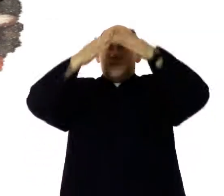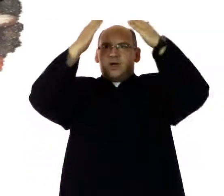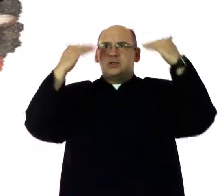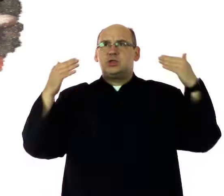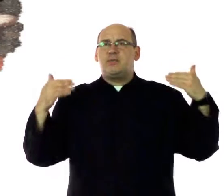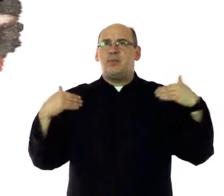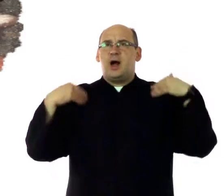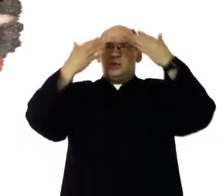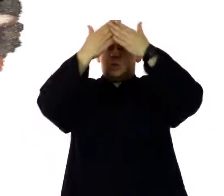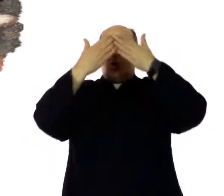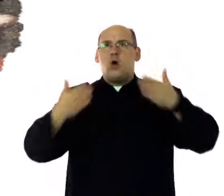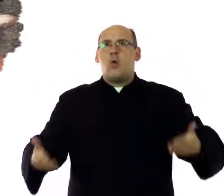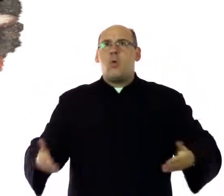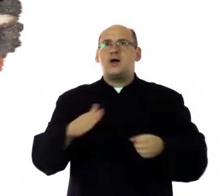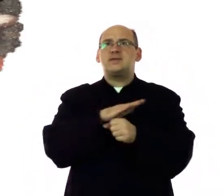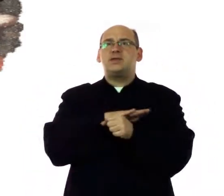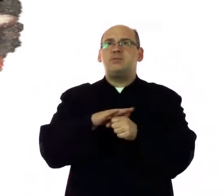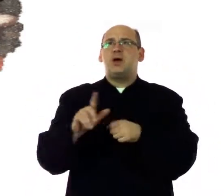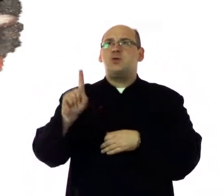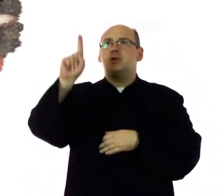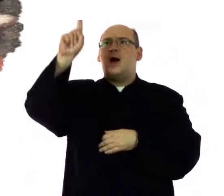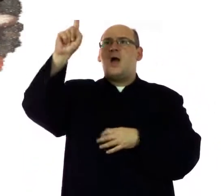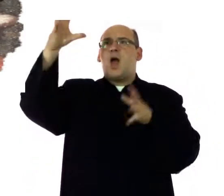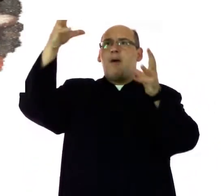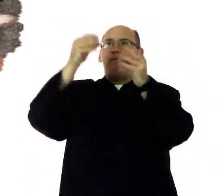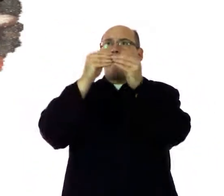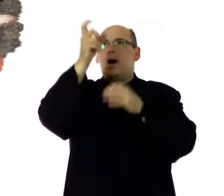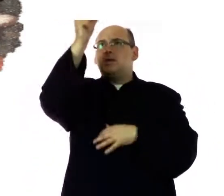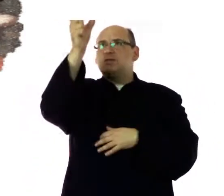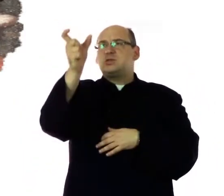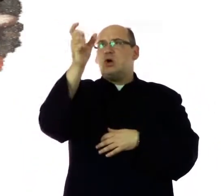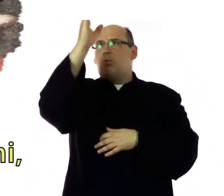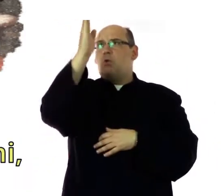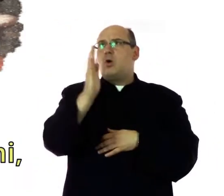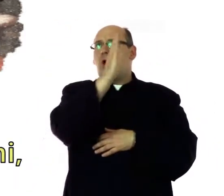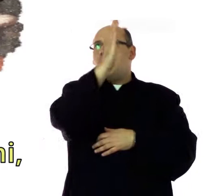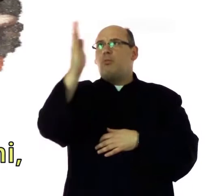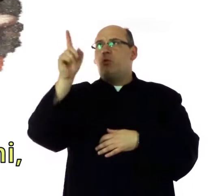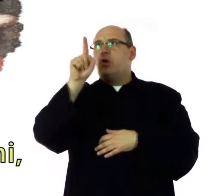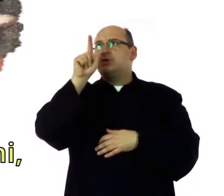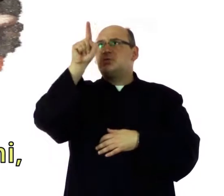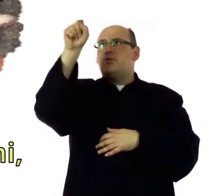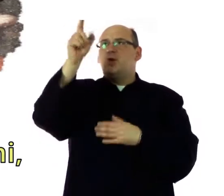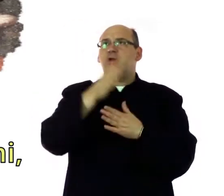Zdrowaś Mario, łaski pełna, Pan z Tobą,